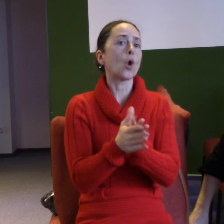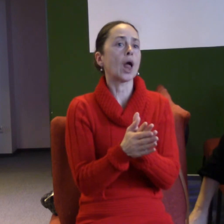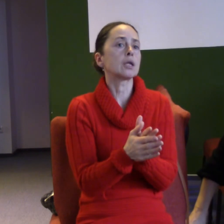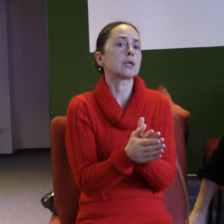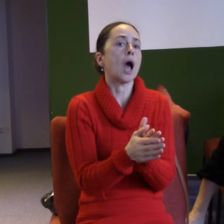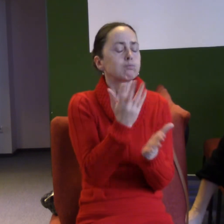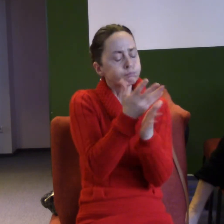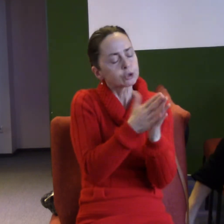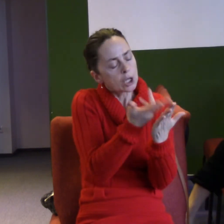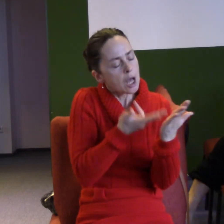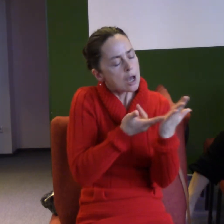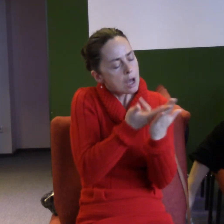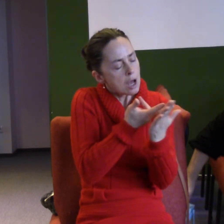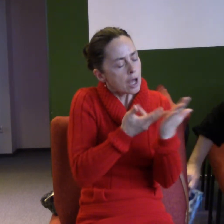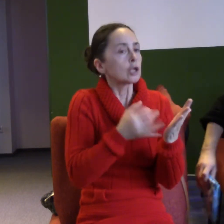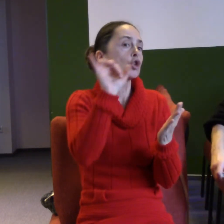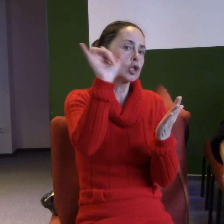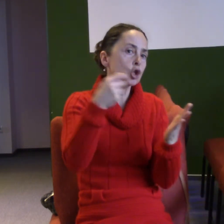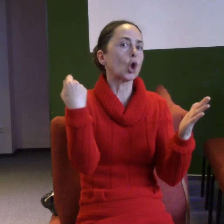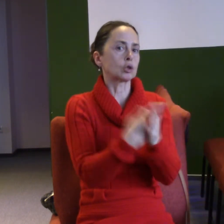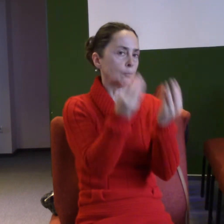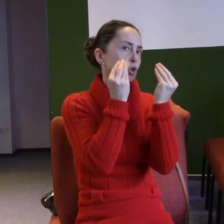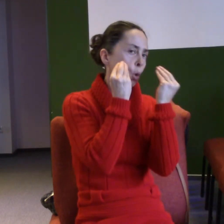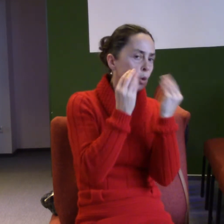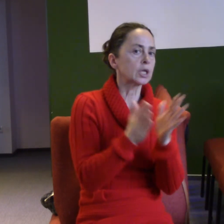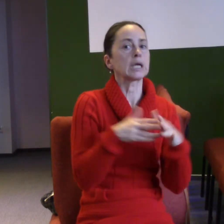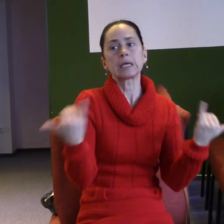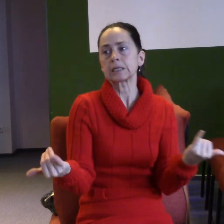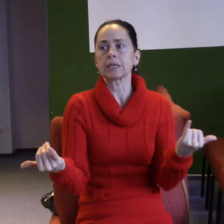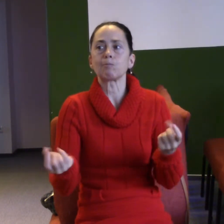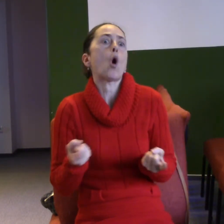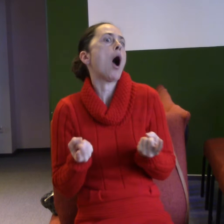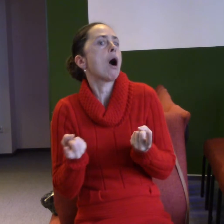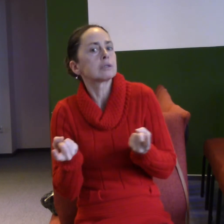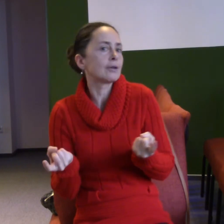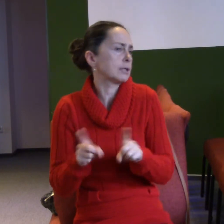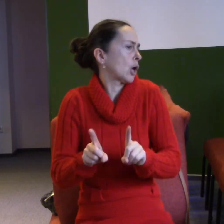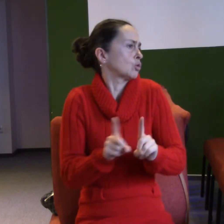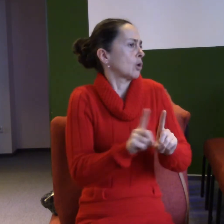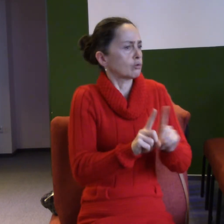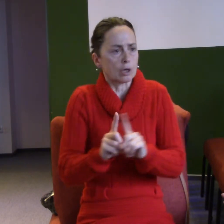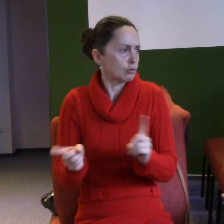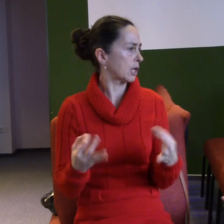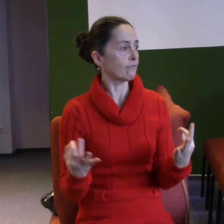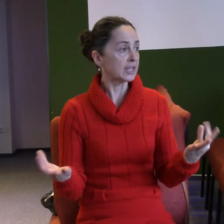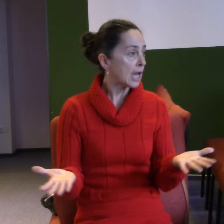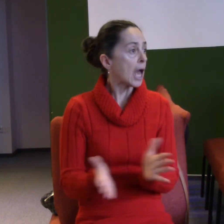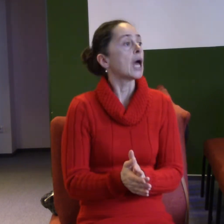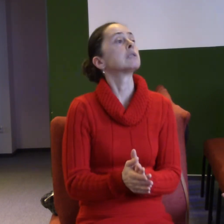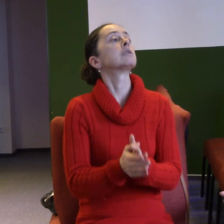přečíst, pokud jsme studijní typy, nebo pokud děláte adrenalinové věci, tak hodně adrenalinu a pak tak nějak jako ve stáří,